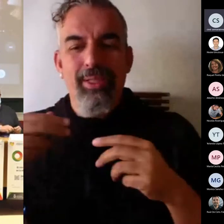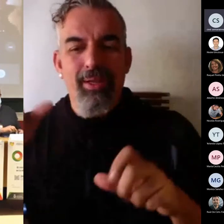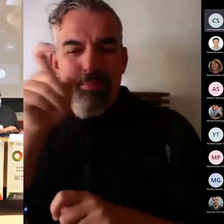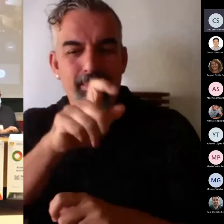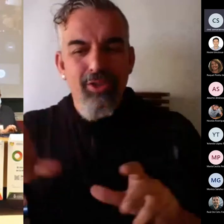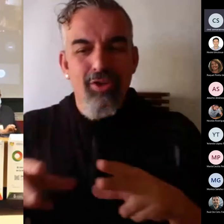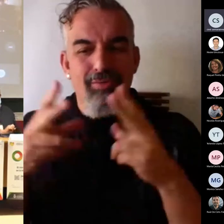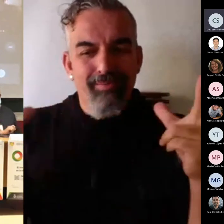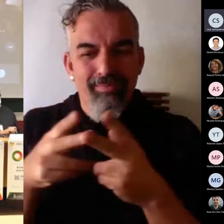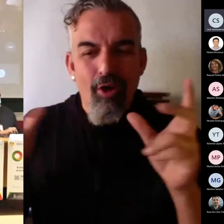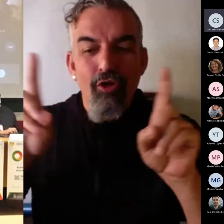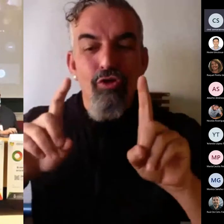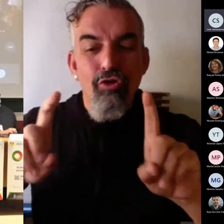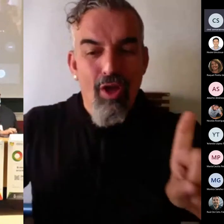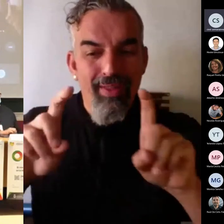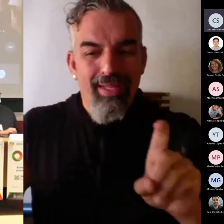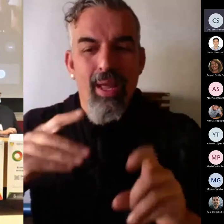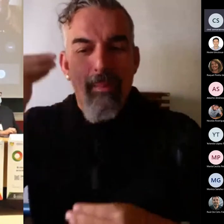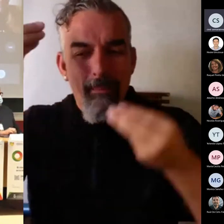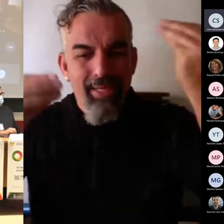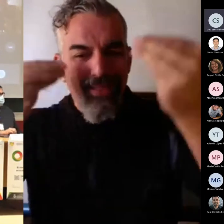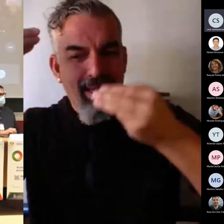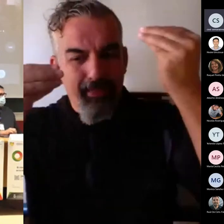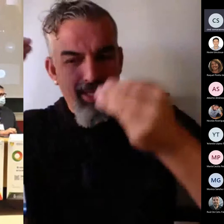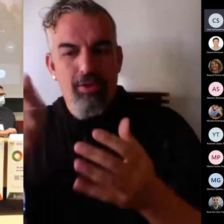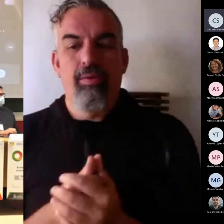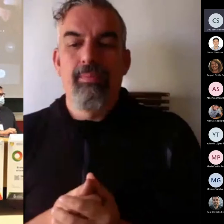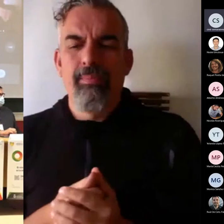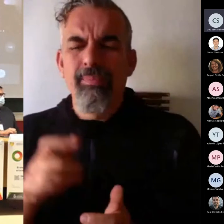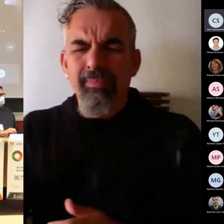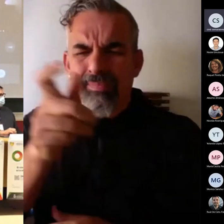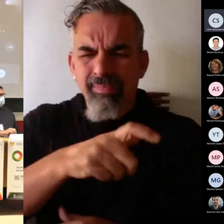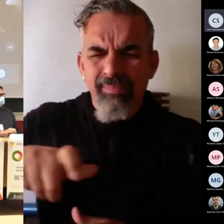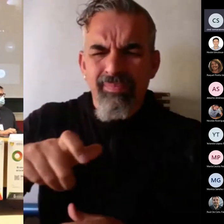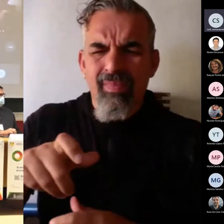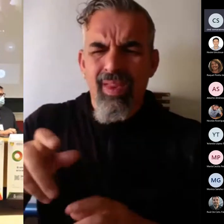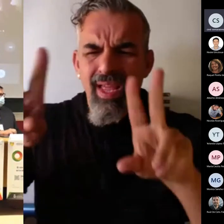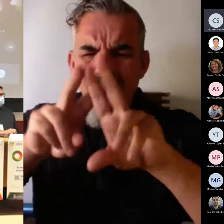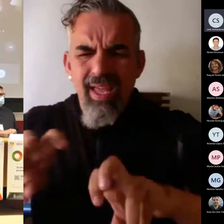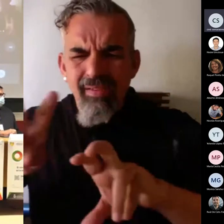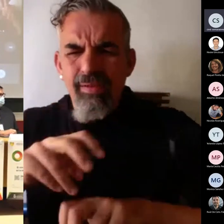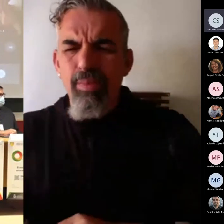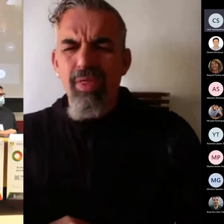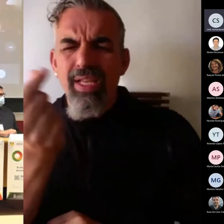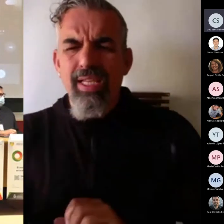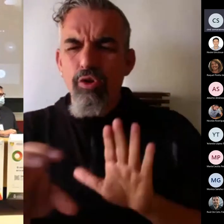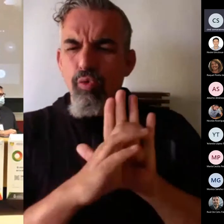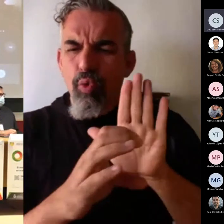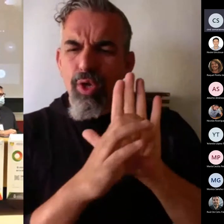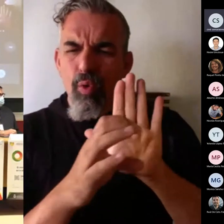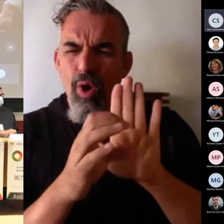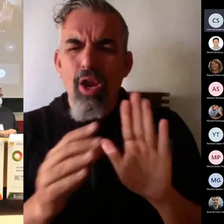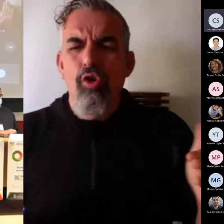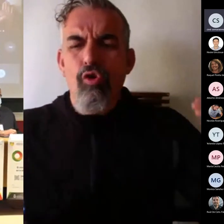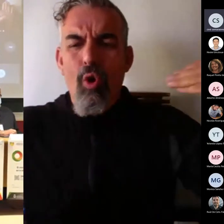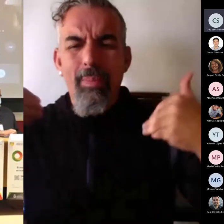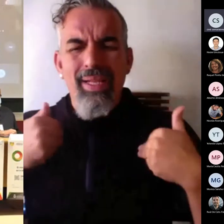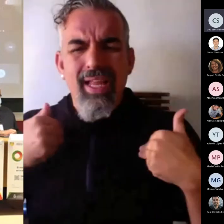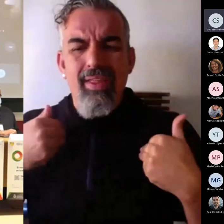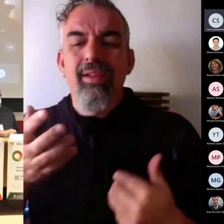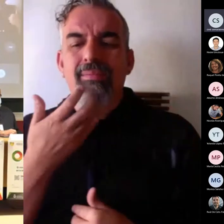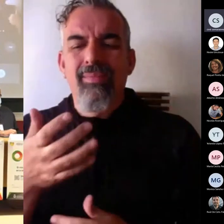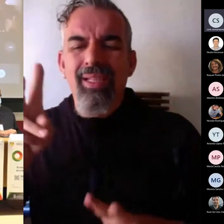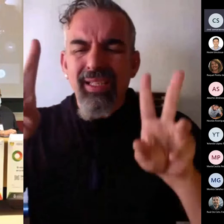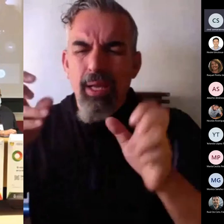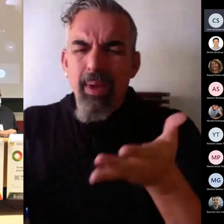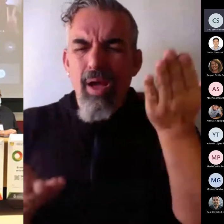computacional. Los línguas de investigación se centran en el diseño curricular competencial, en concreto en la evaluación de competencias en